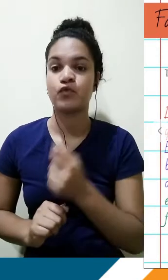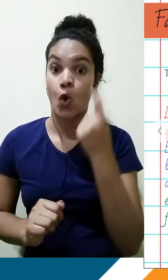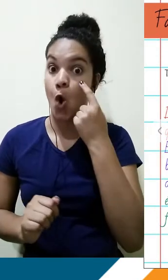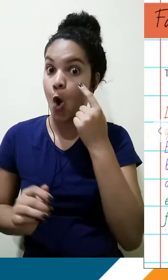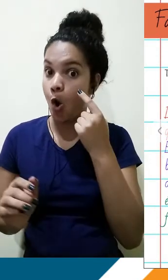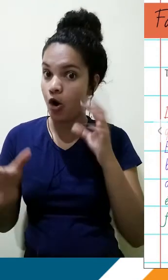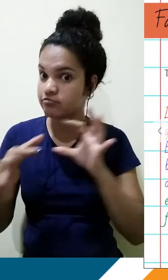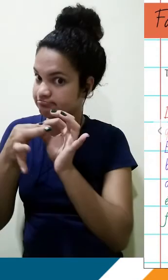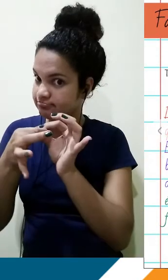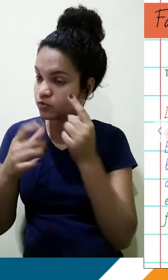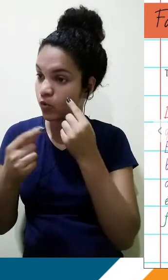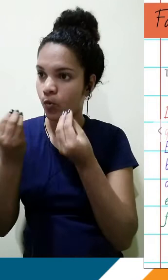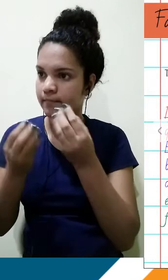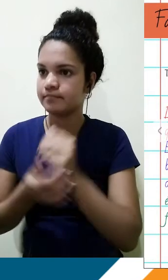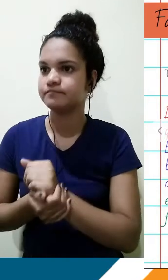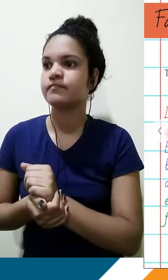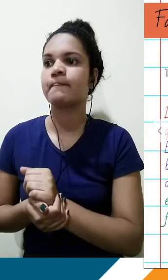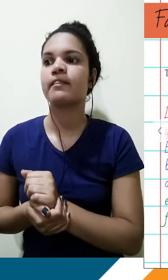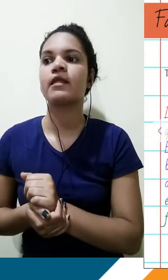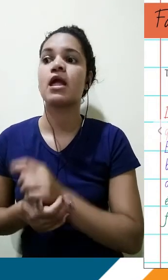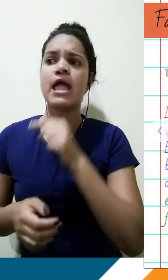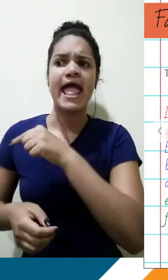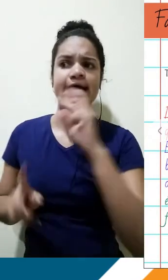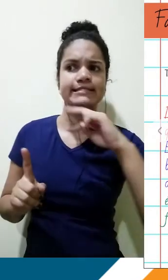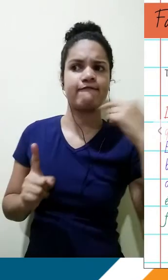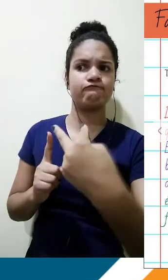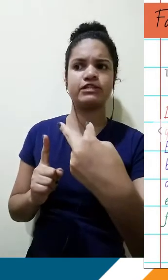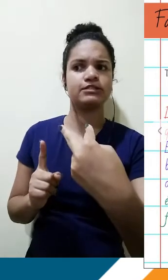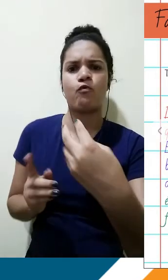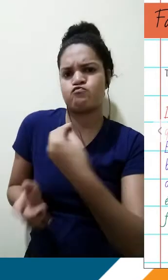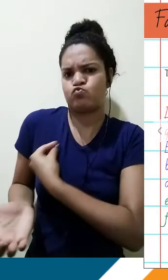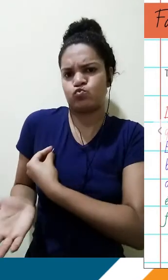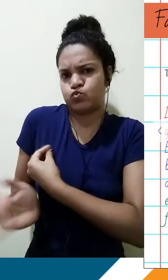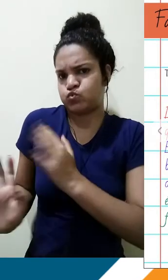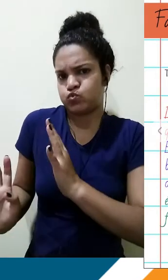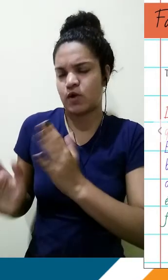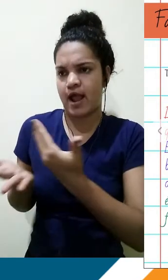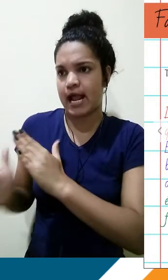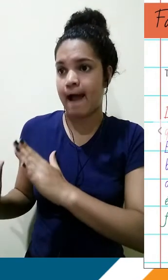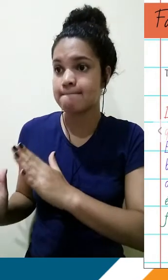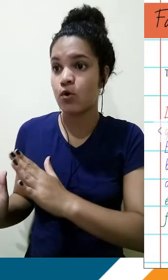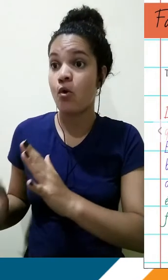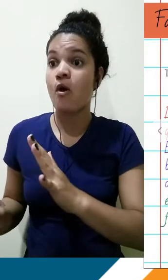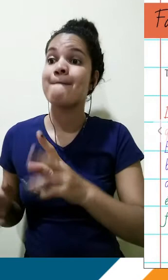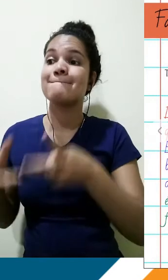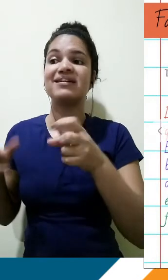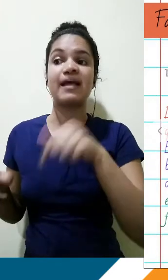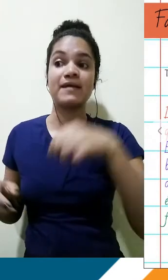não exista mais, percebe-se que o cenário brasileiro ainda carrega uma percepção negativa dos deficientes, em especial